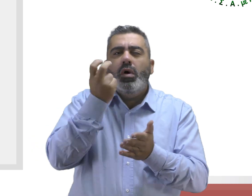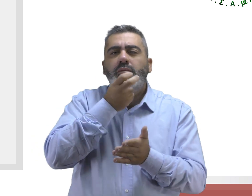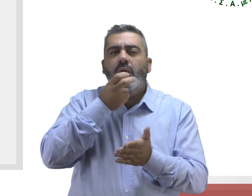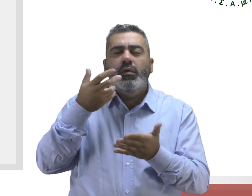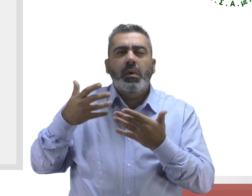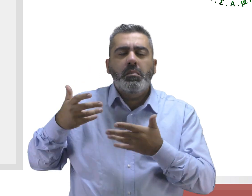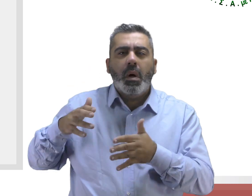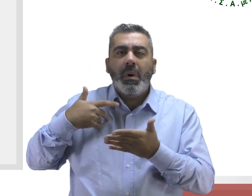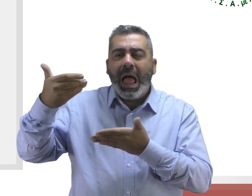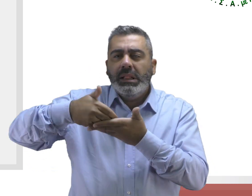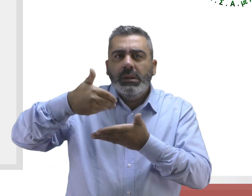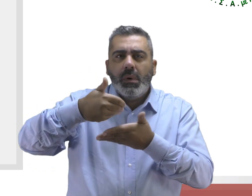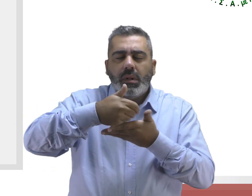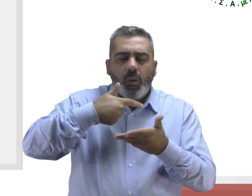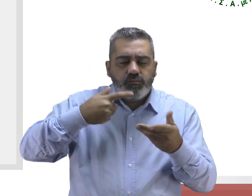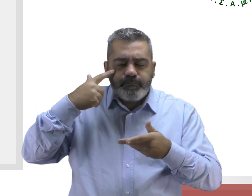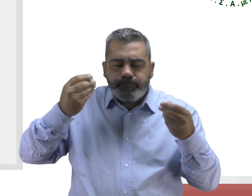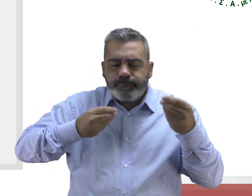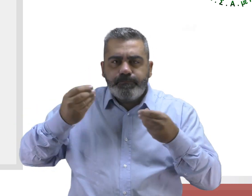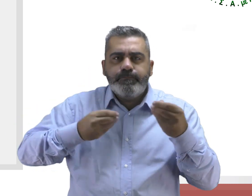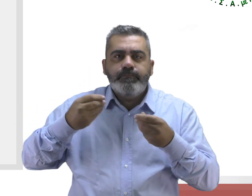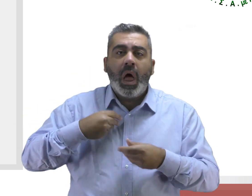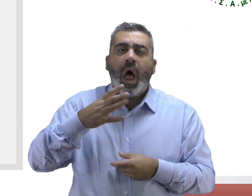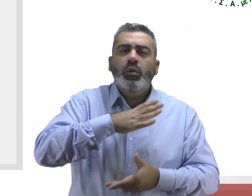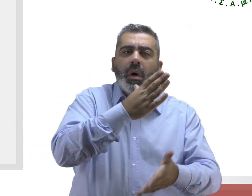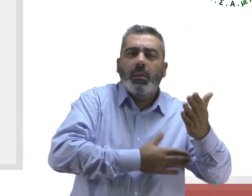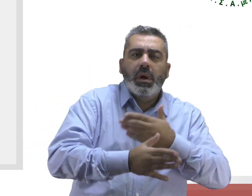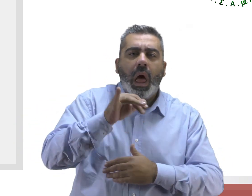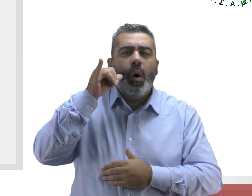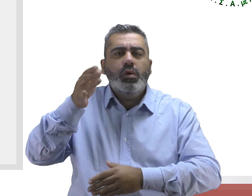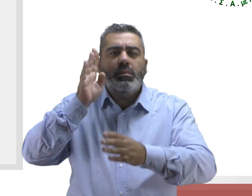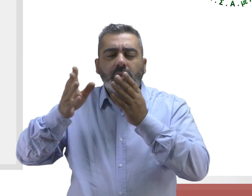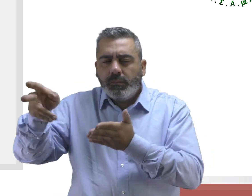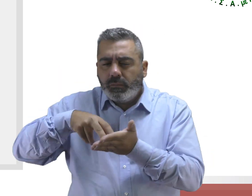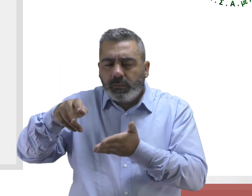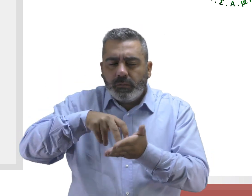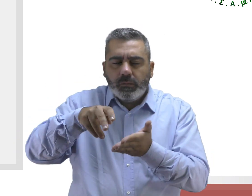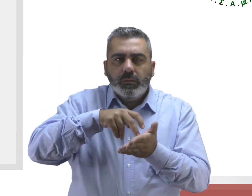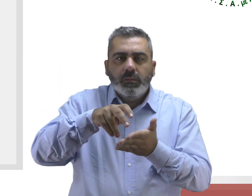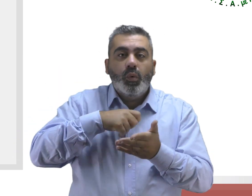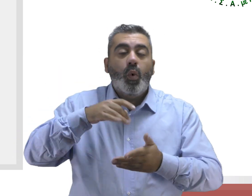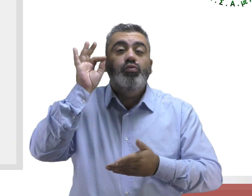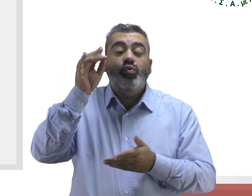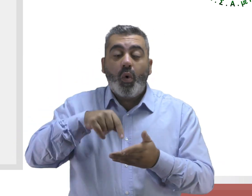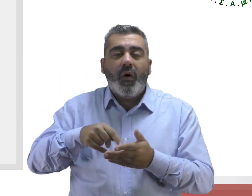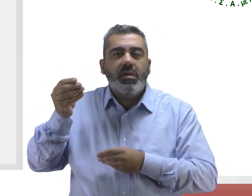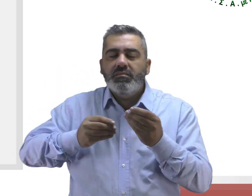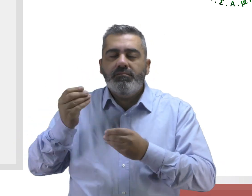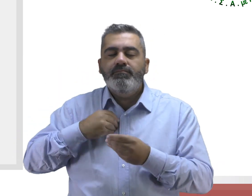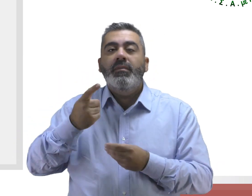επικαιροποίηση των ετοιμάτων των πολιτών με αναπηρία και χρόνιες παθήσεις. Σκοπός αυτής της προσπάθειας είναι οι πληροφορίες αυτές